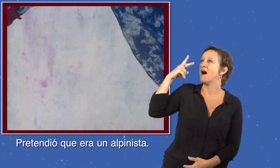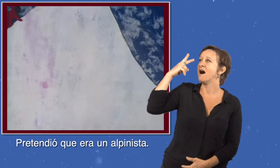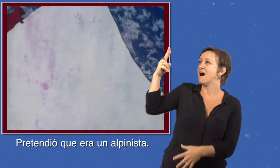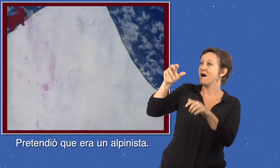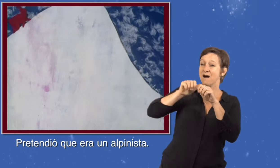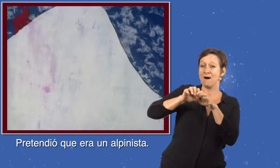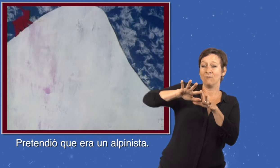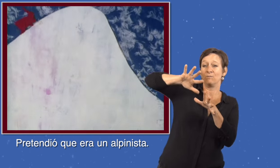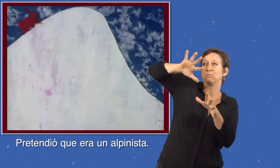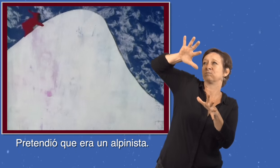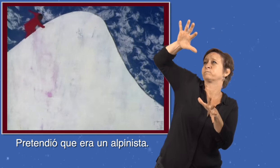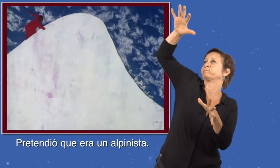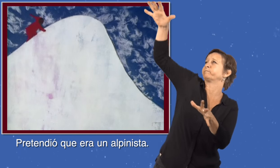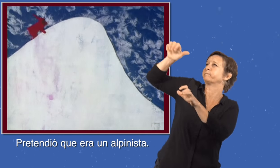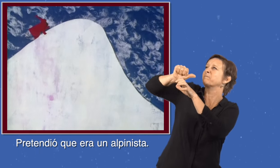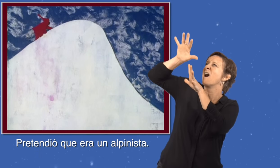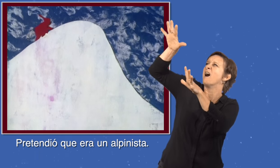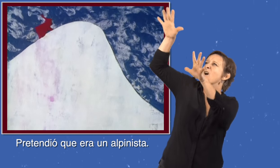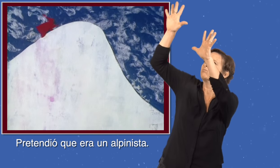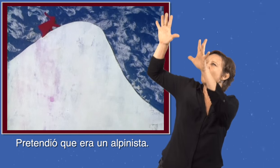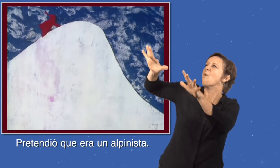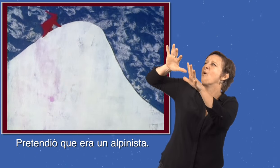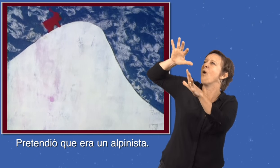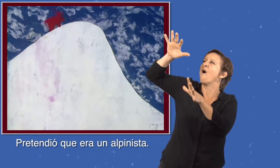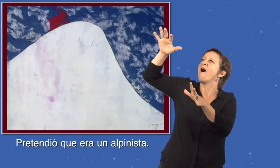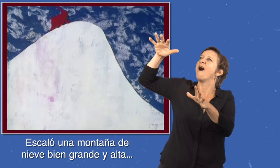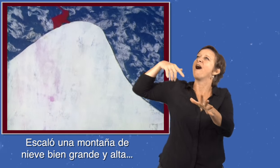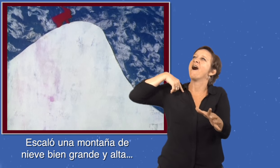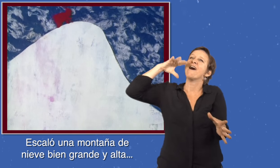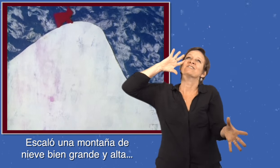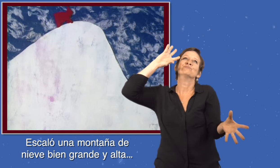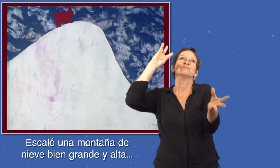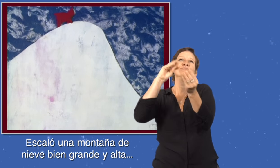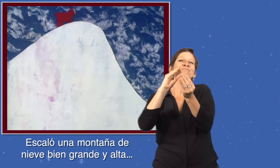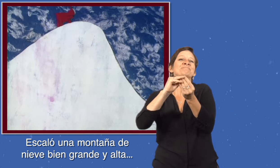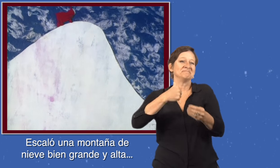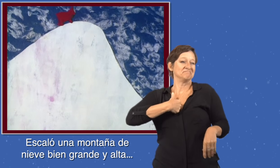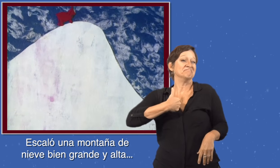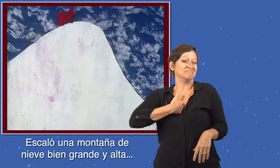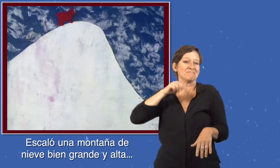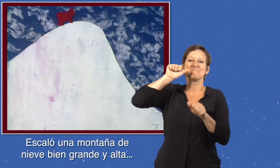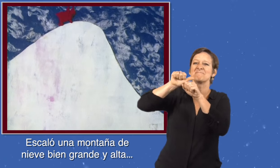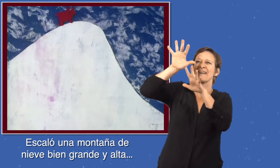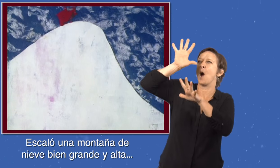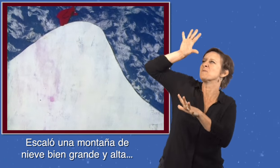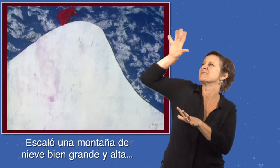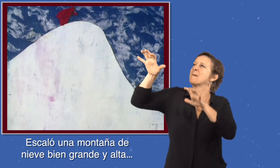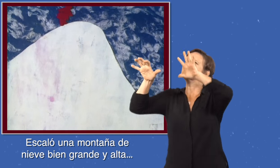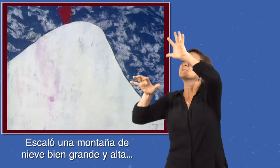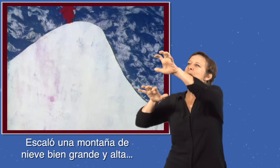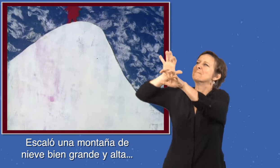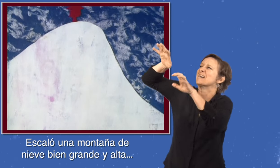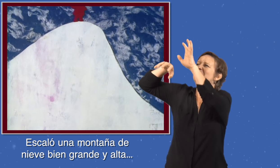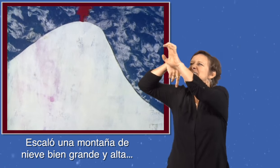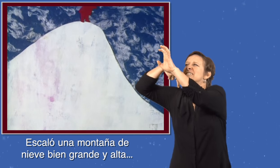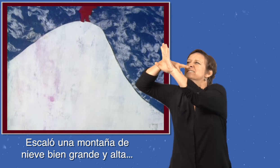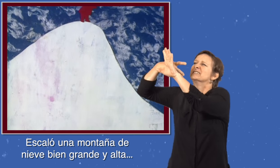Pretendió que era un alpinista. Escaló una montaña de nieve bien